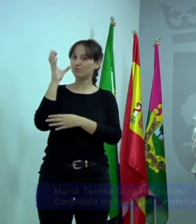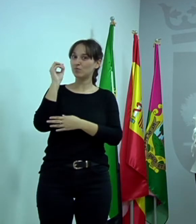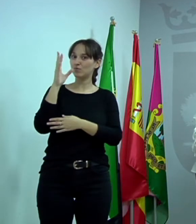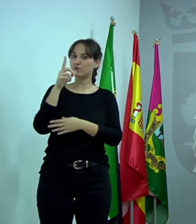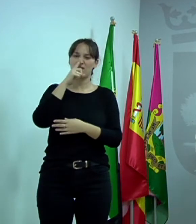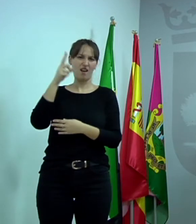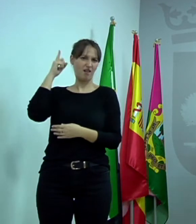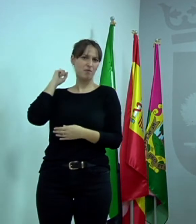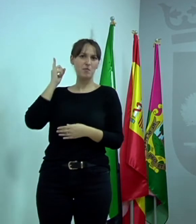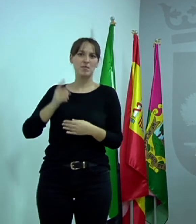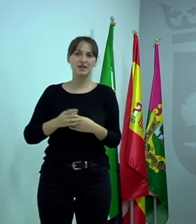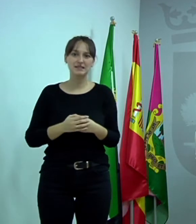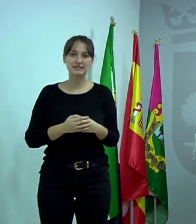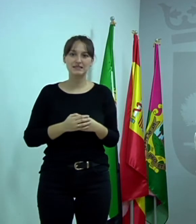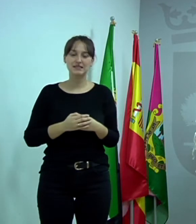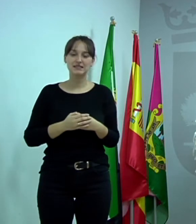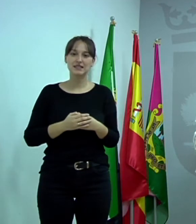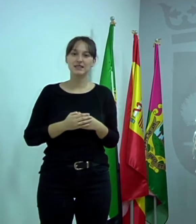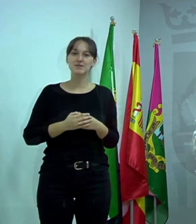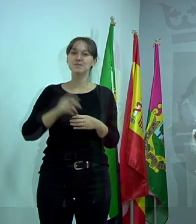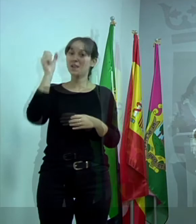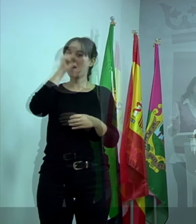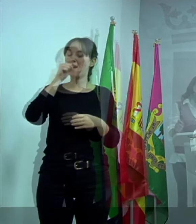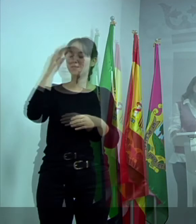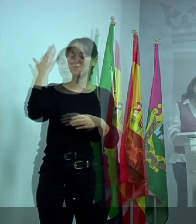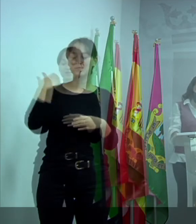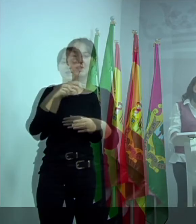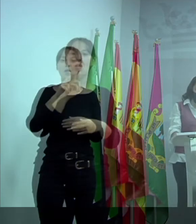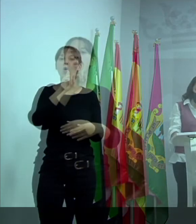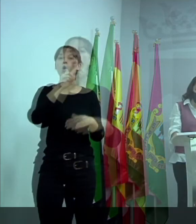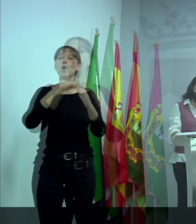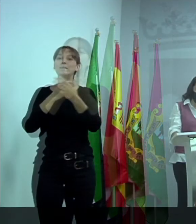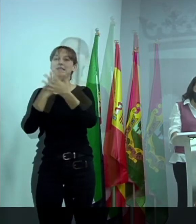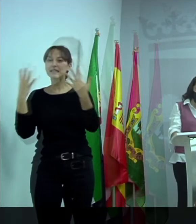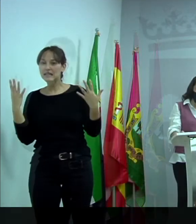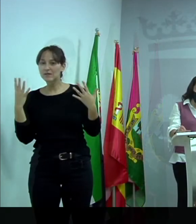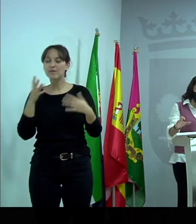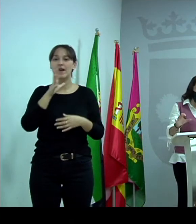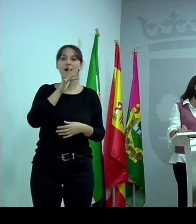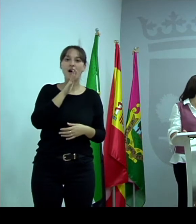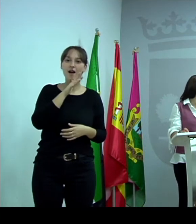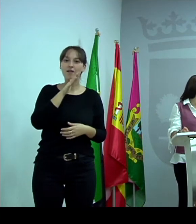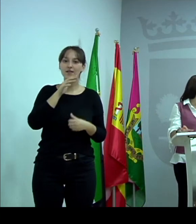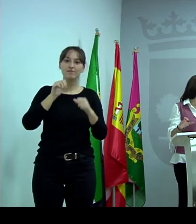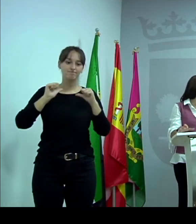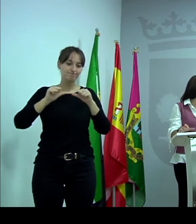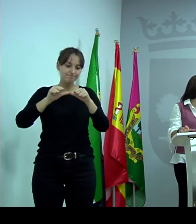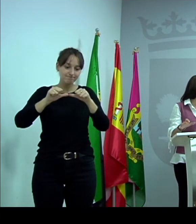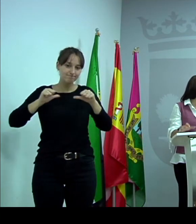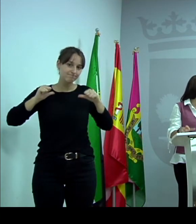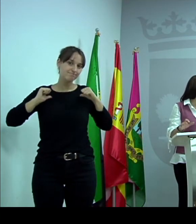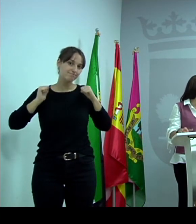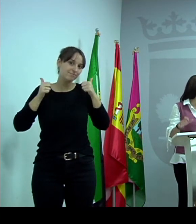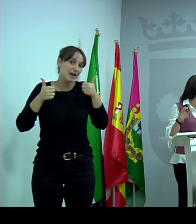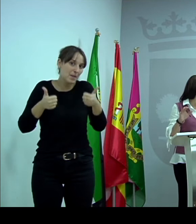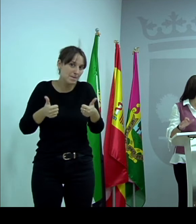2019, y ahora empezamos con esta actividad, que ya